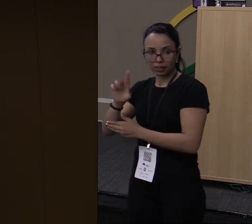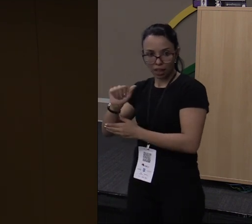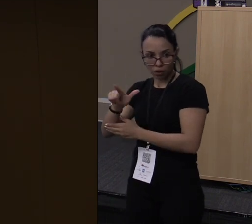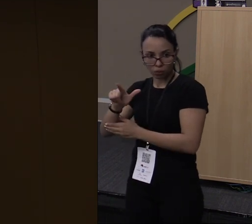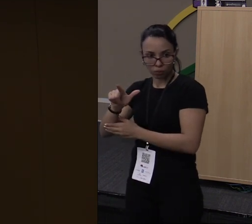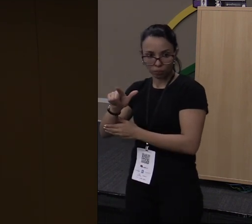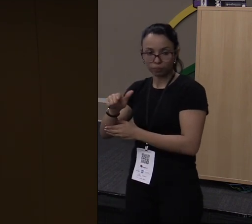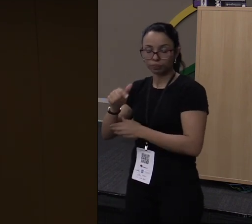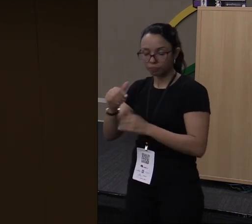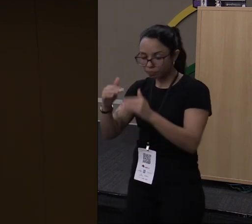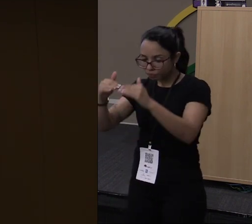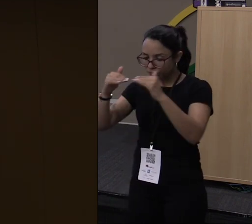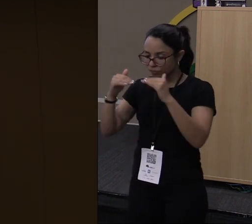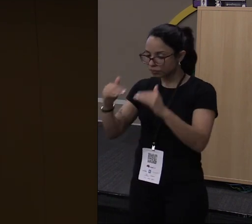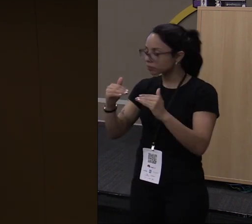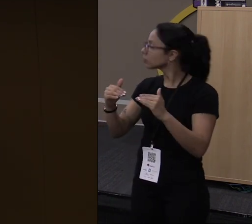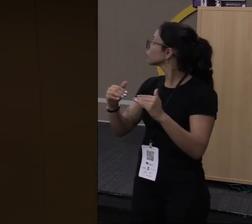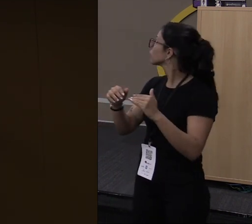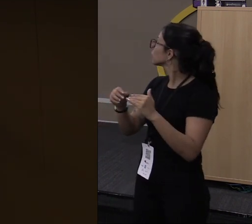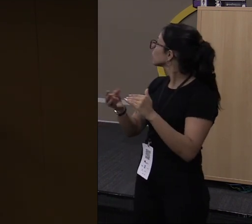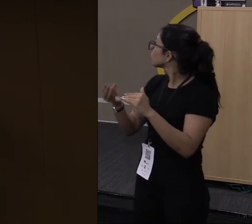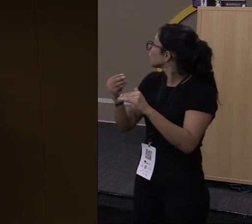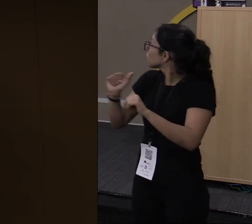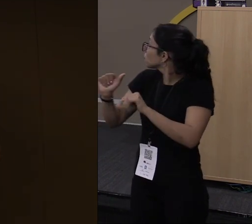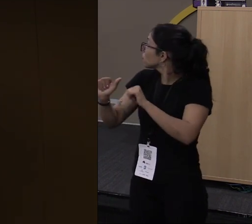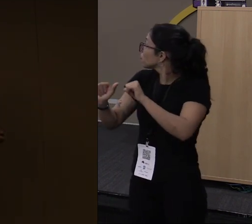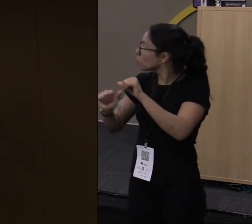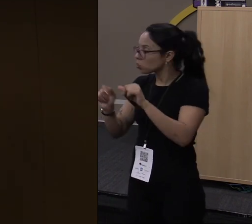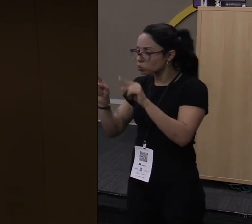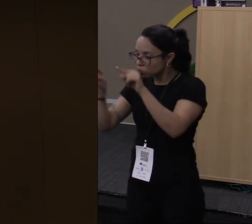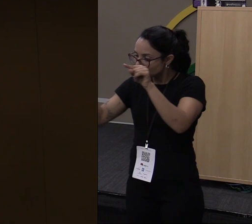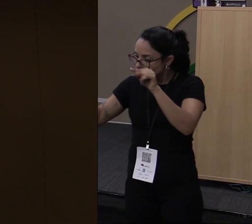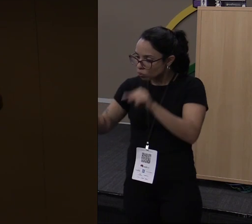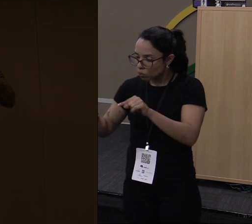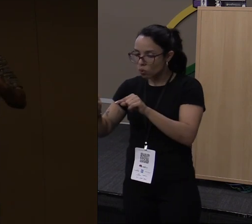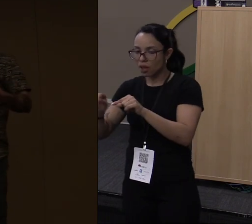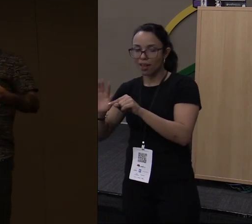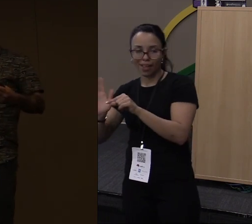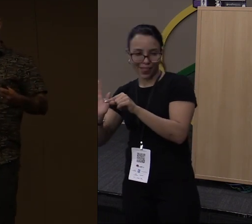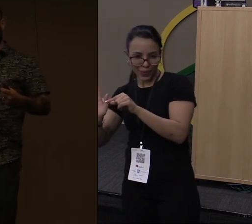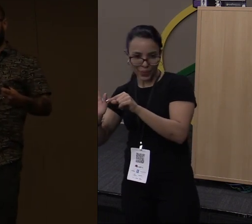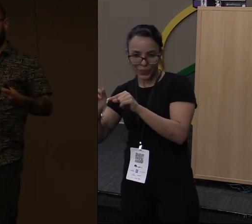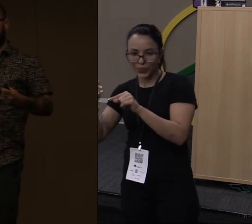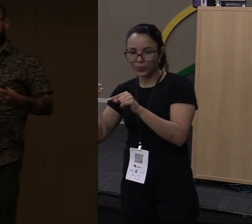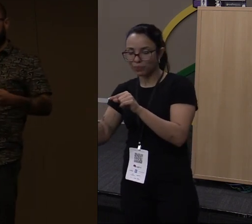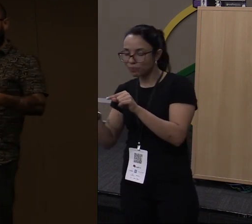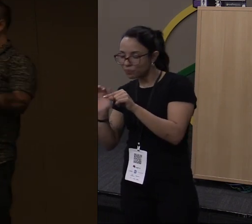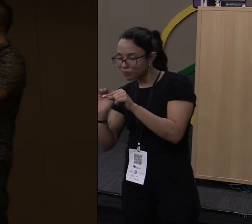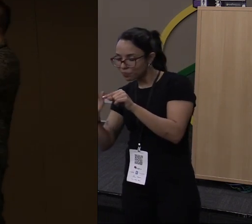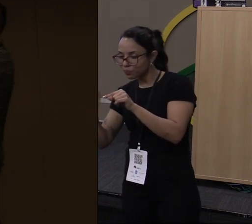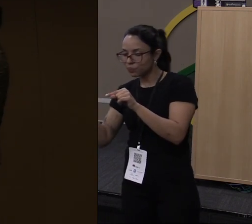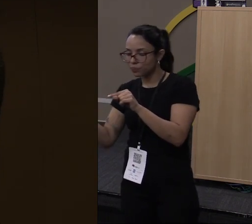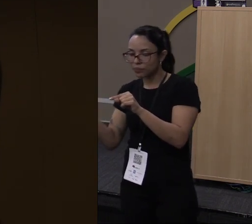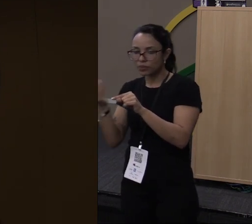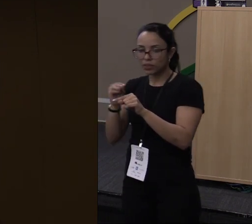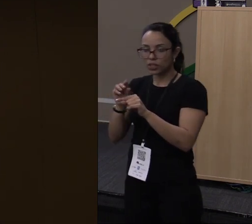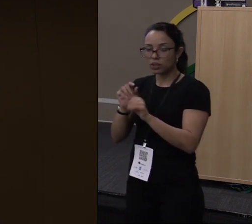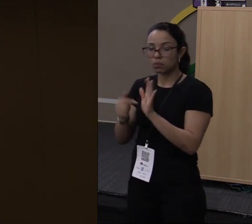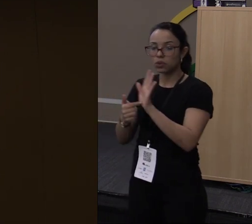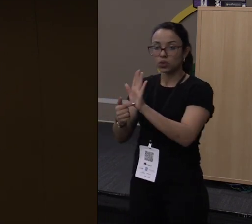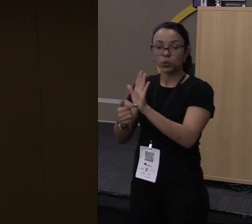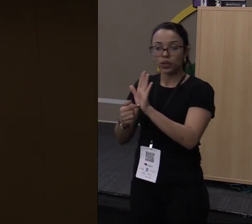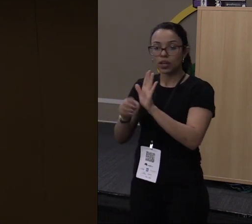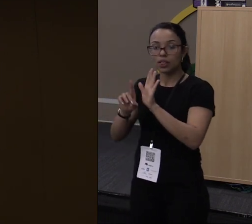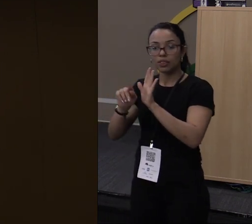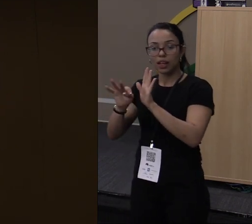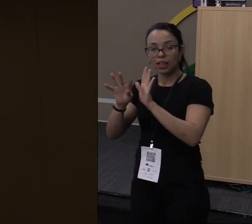altero a chave Hello e coloco outro valor lá dentro. O que vai acontecer? Data Race. Por quê? Eu não sei o que esse